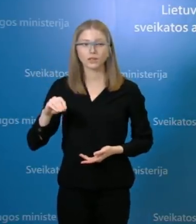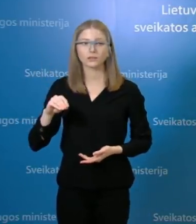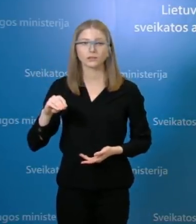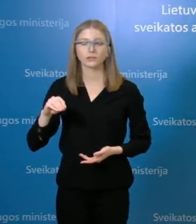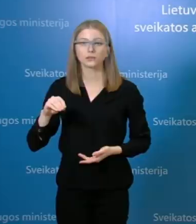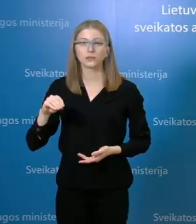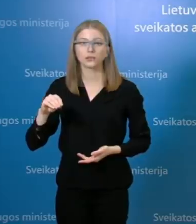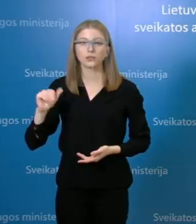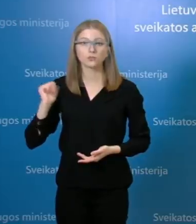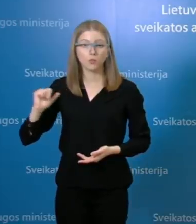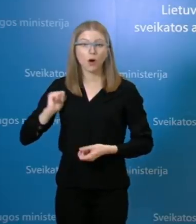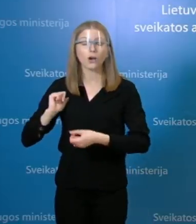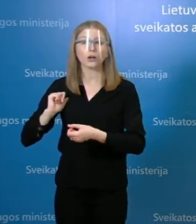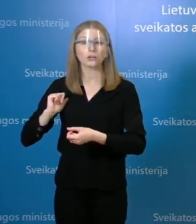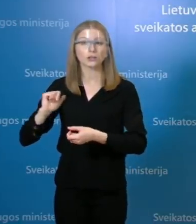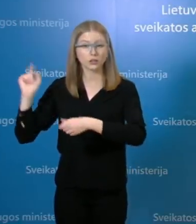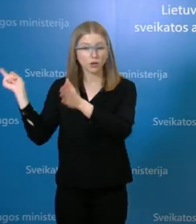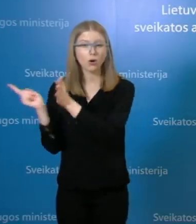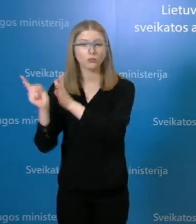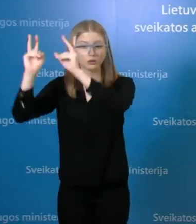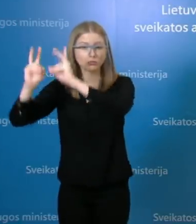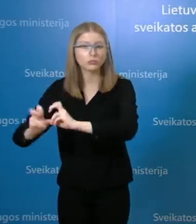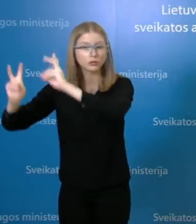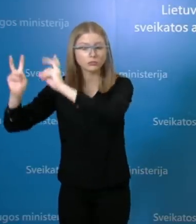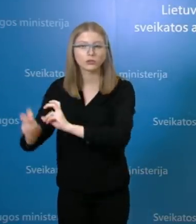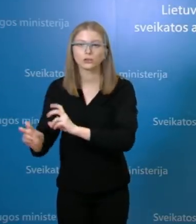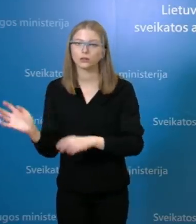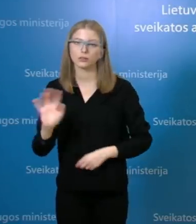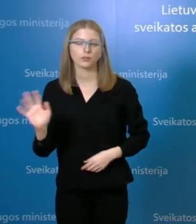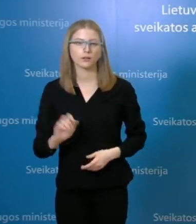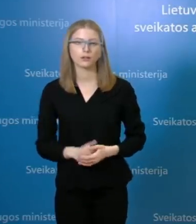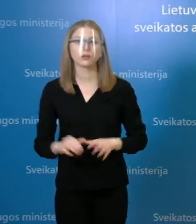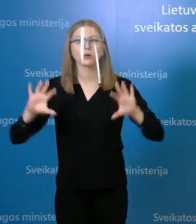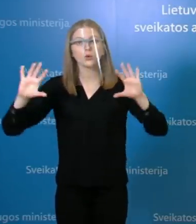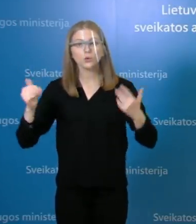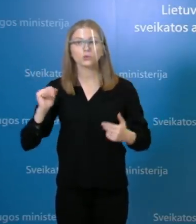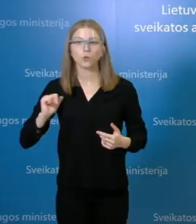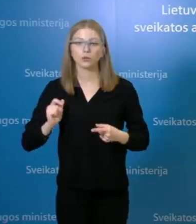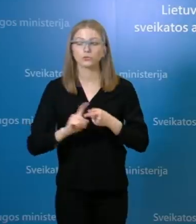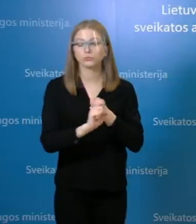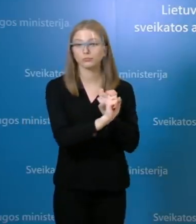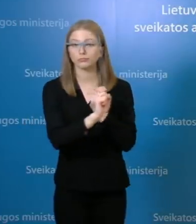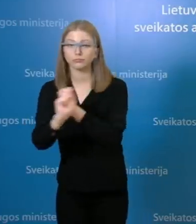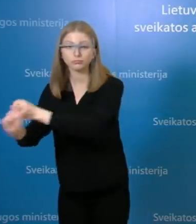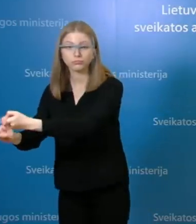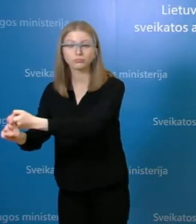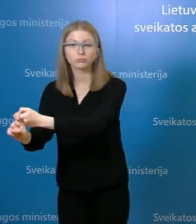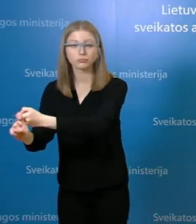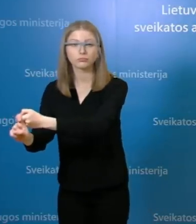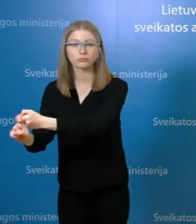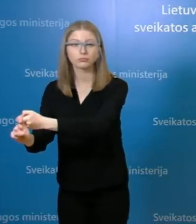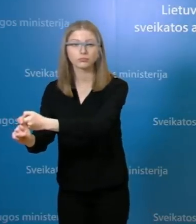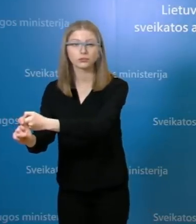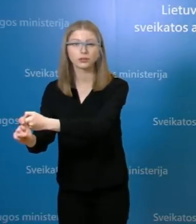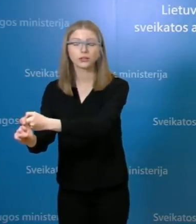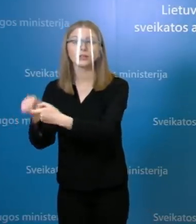nebuvo, dėl to, kad vis dėl to supraskime, kad pacientai, jeigu ir užsikrėstų hospitalizacijos ir ilgos